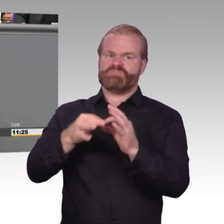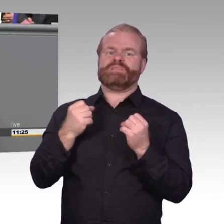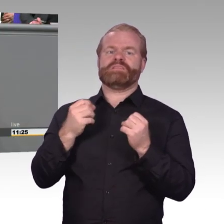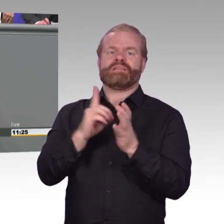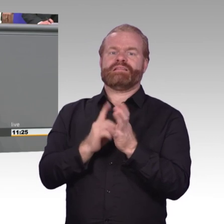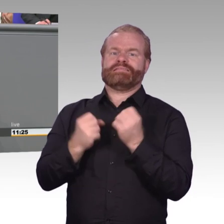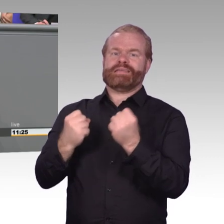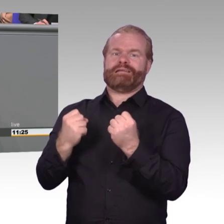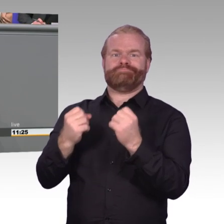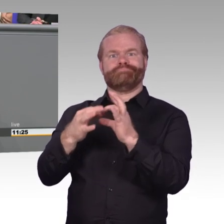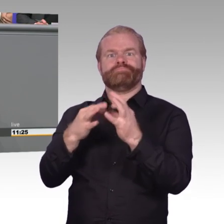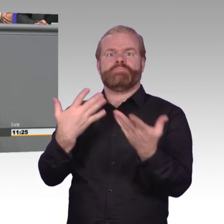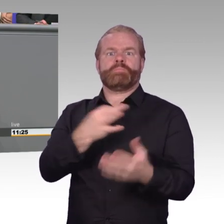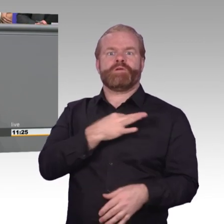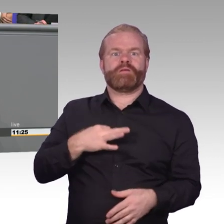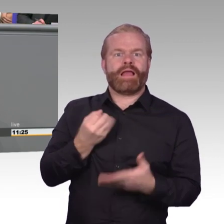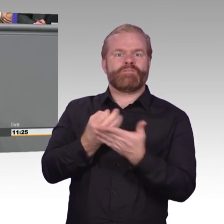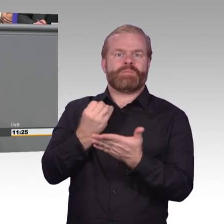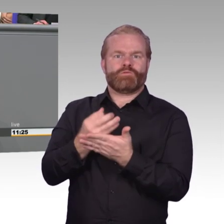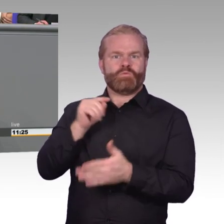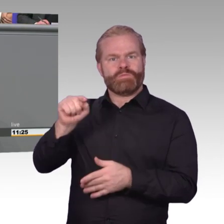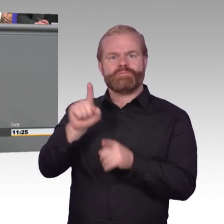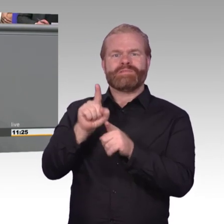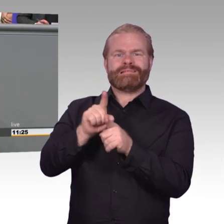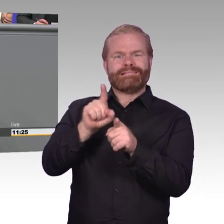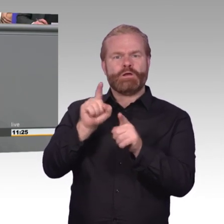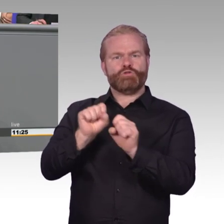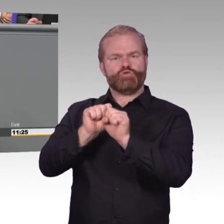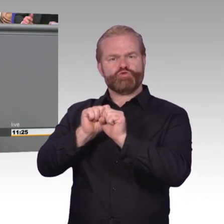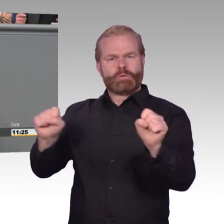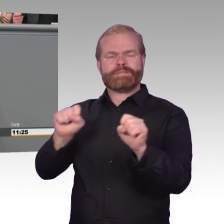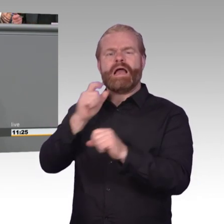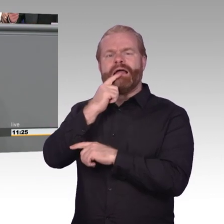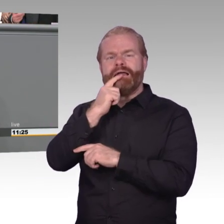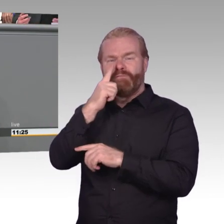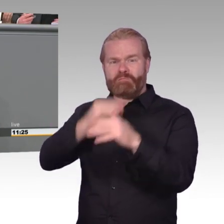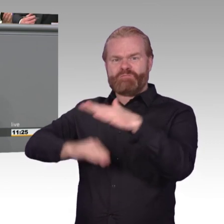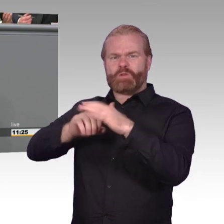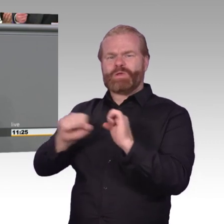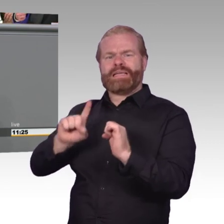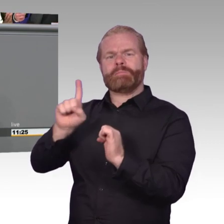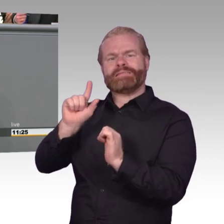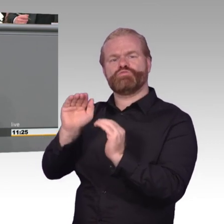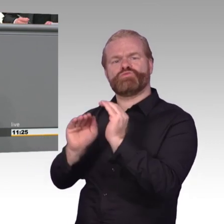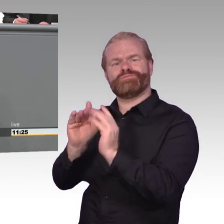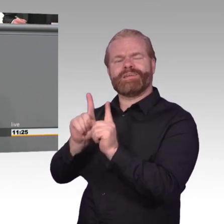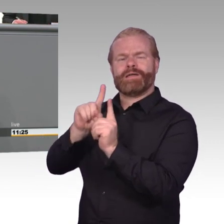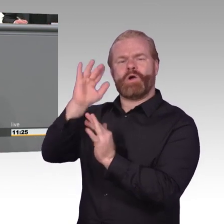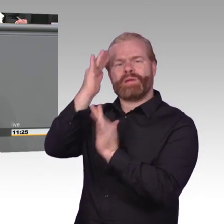Privatsphäre der Menschen ein. Die Regierung möchte sich gerne sogenannte Backdoors offenhalten. Die Industrie soll sich verpflichten, in ihre